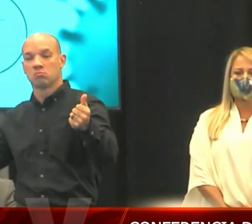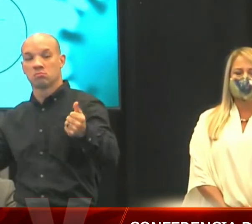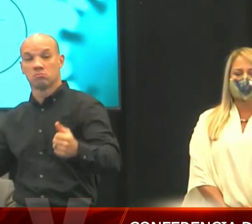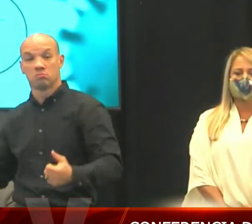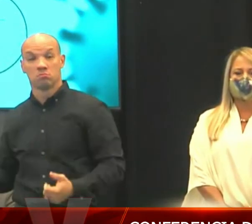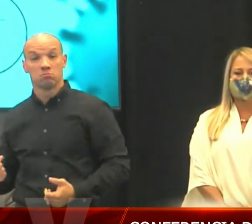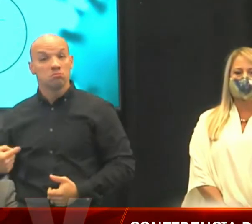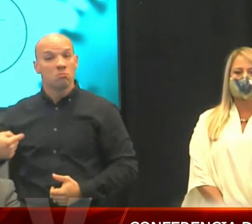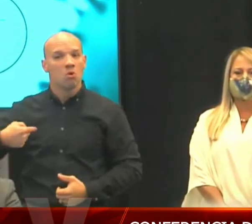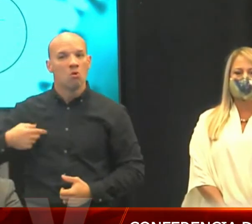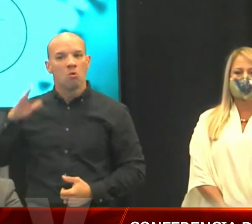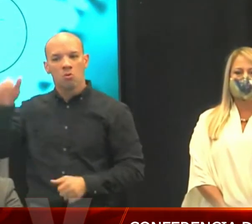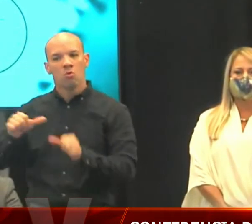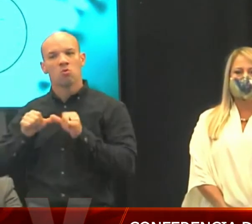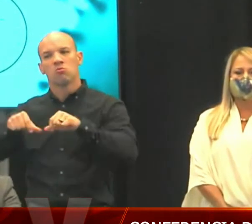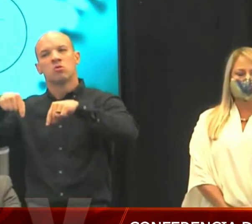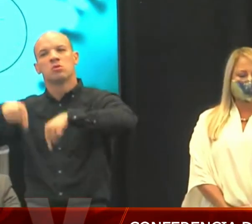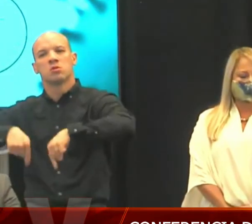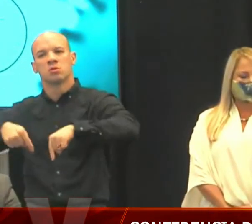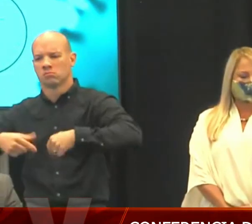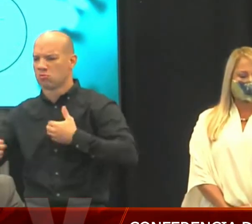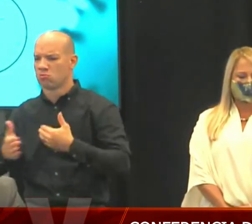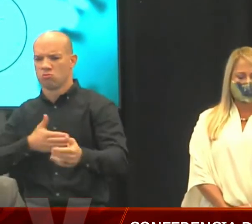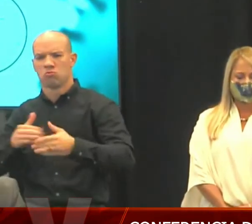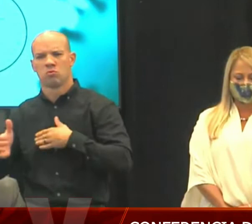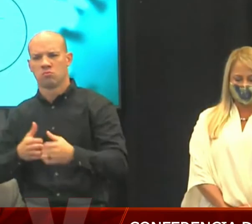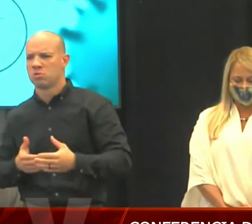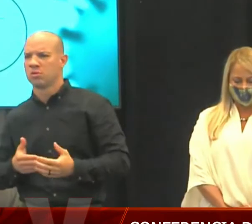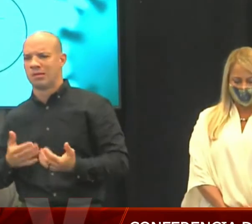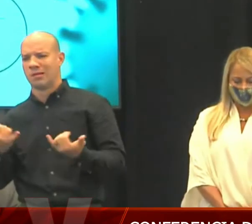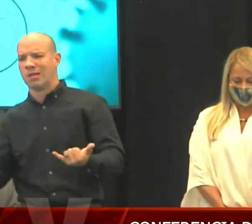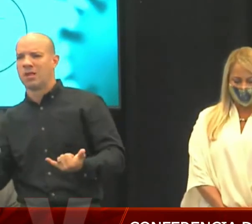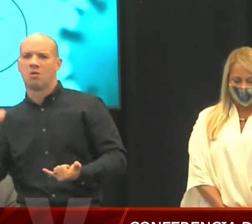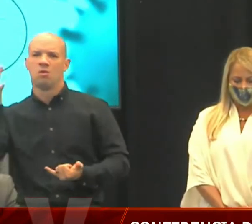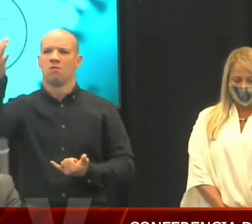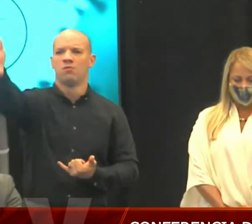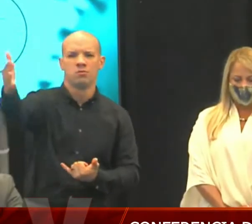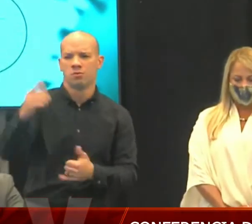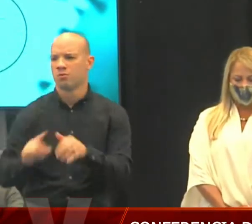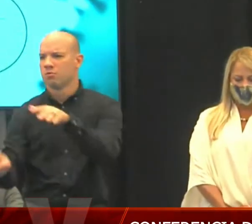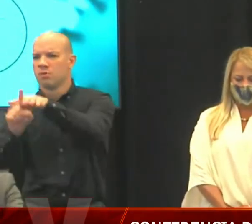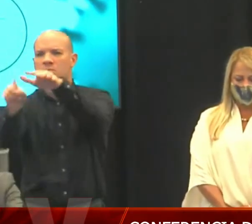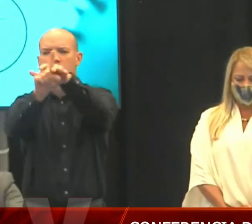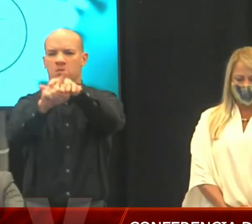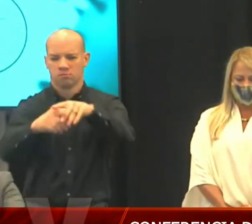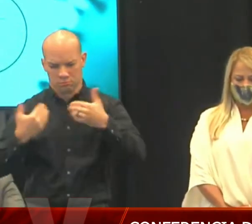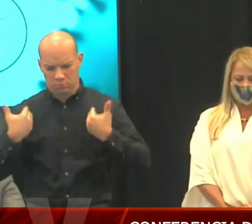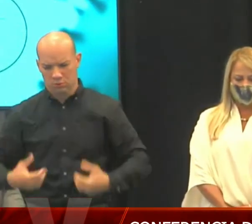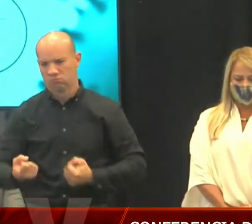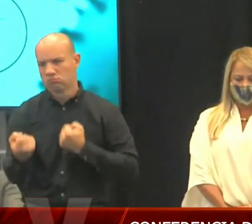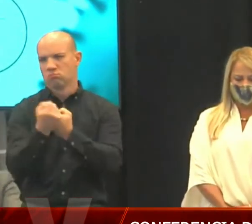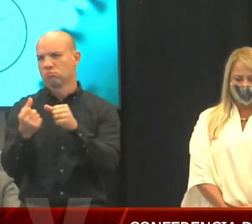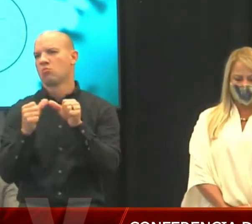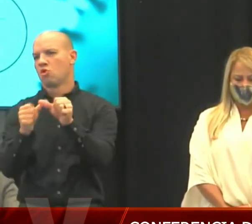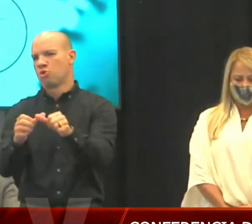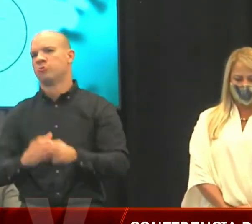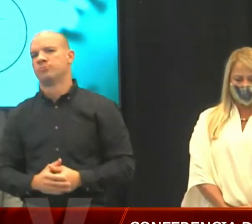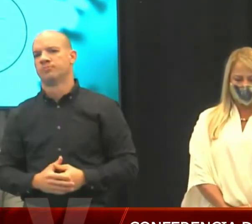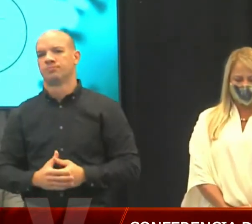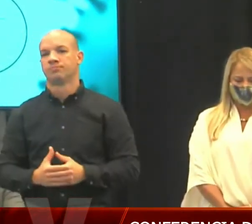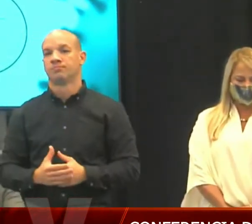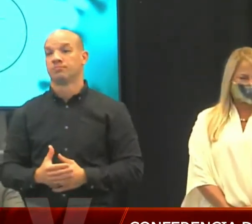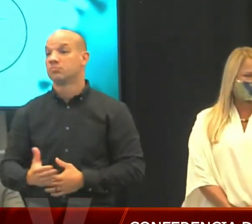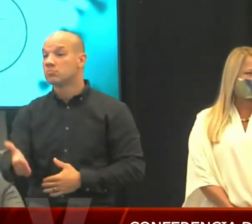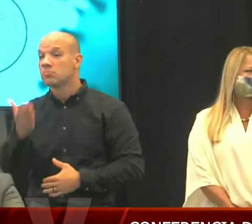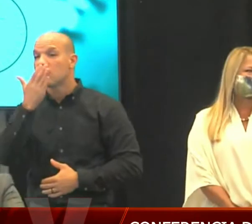necesario en cualquier crisis futuras. Gracias nuevamente a mi